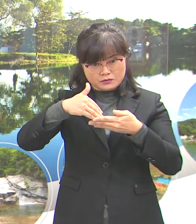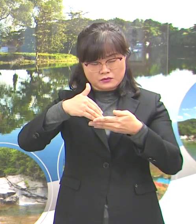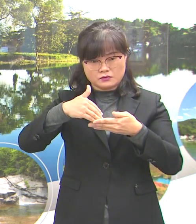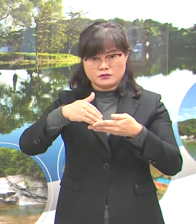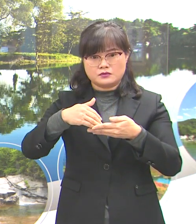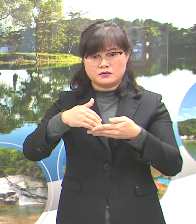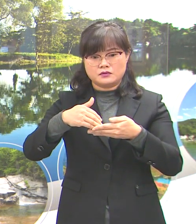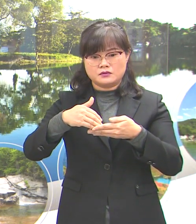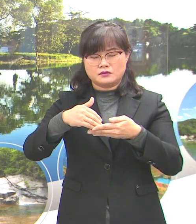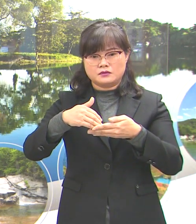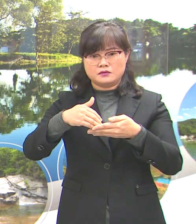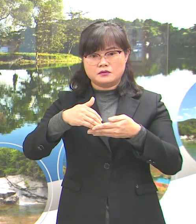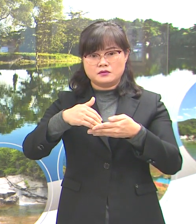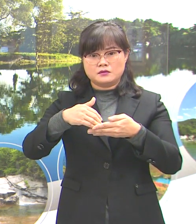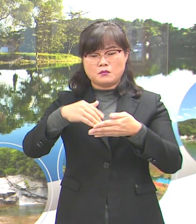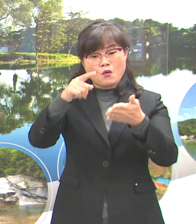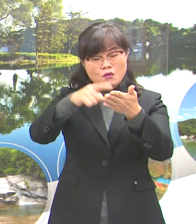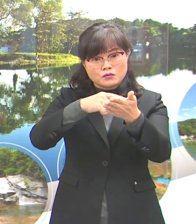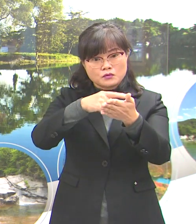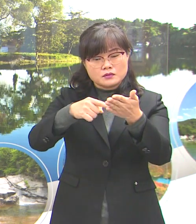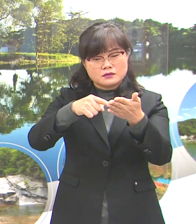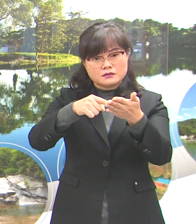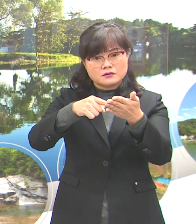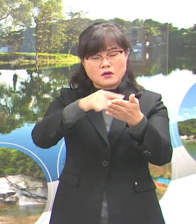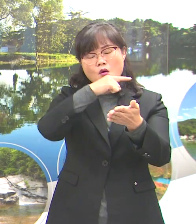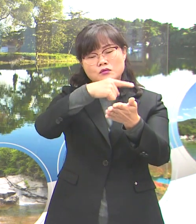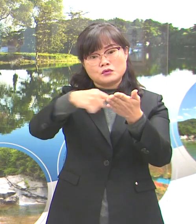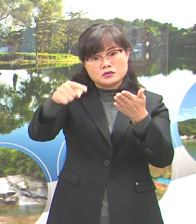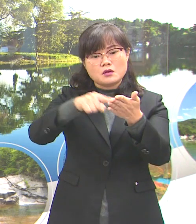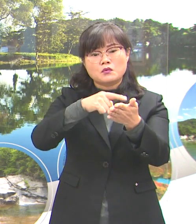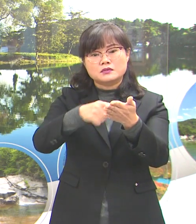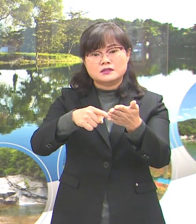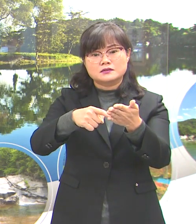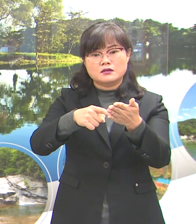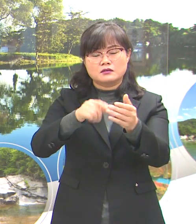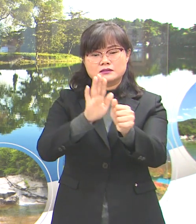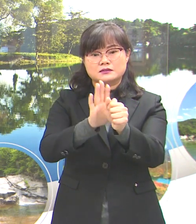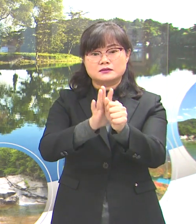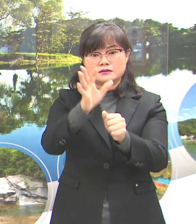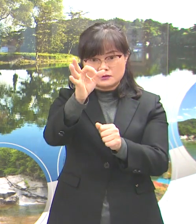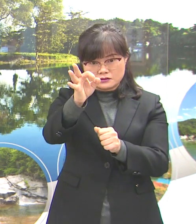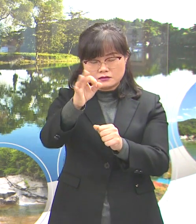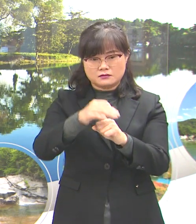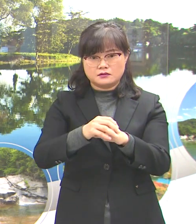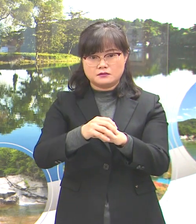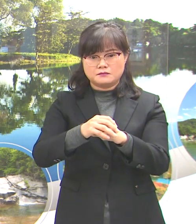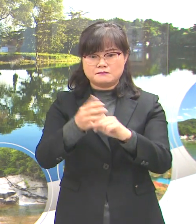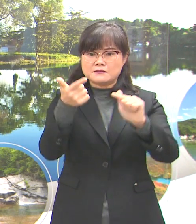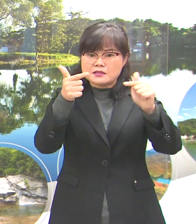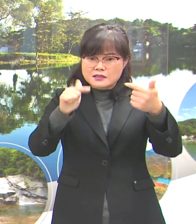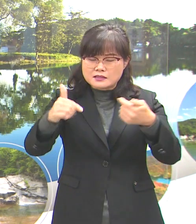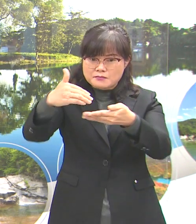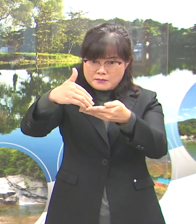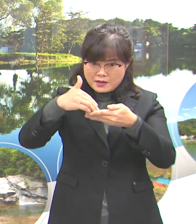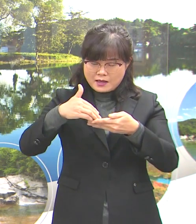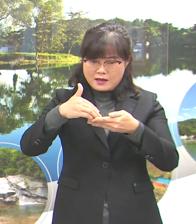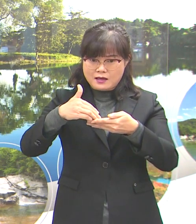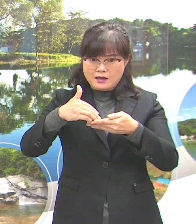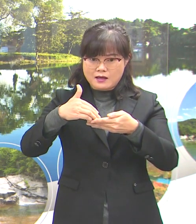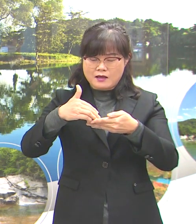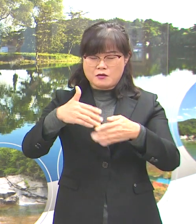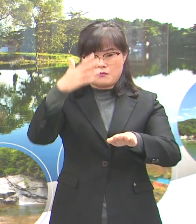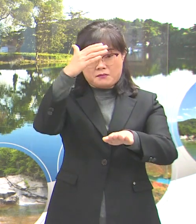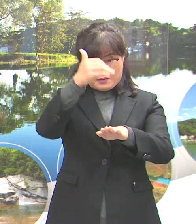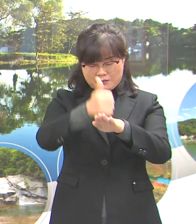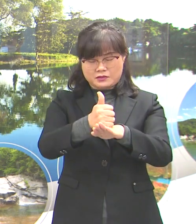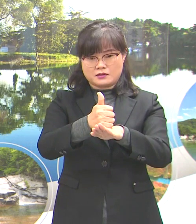손실보상적 재난지원금은 이의신청까지 받아 마무리한 결과